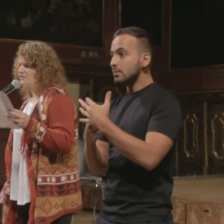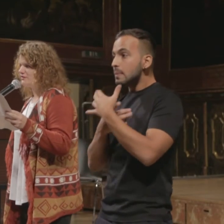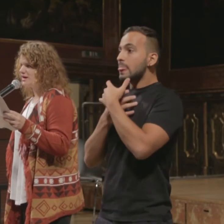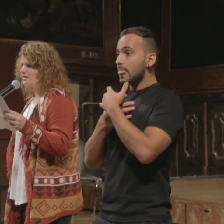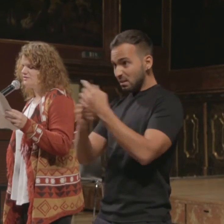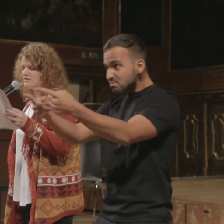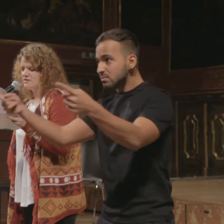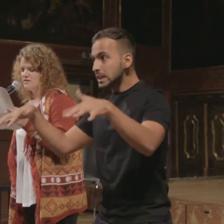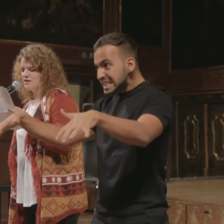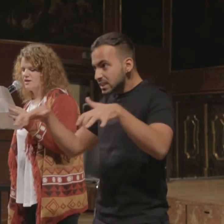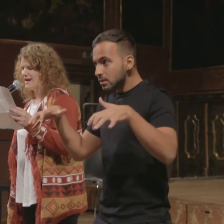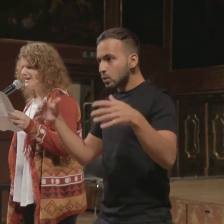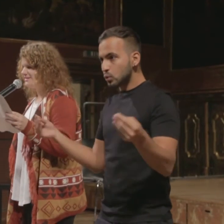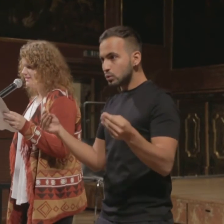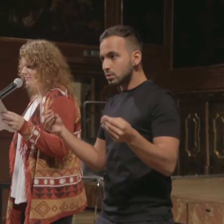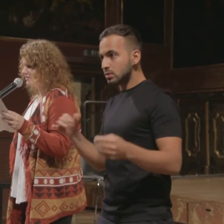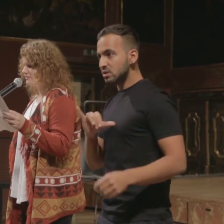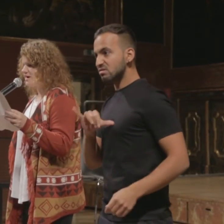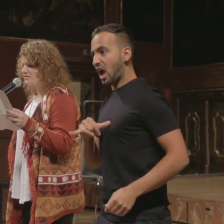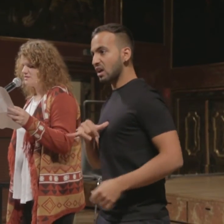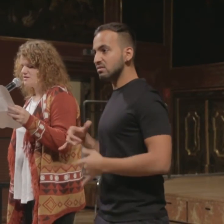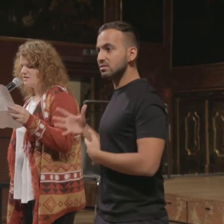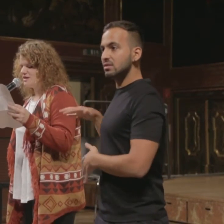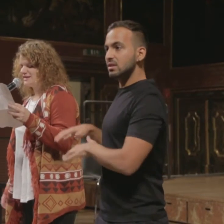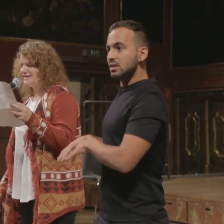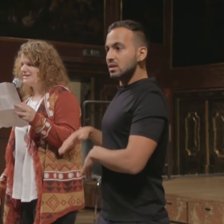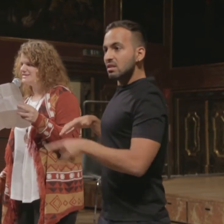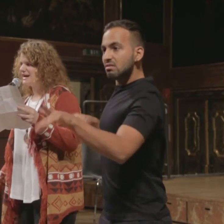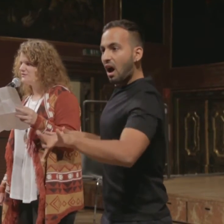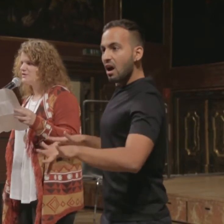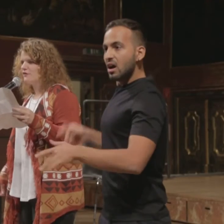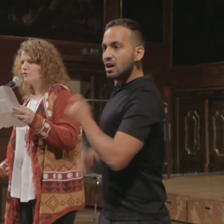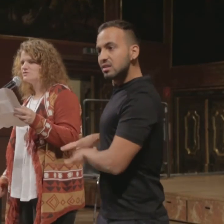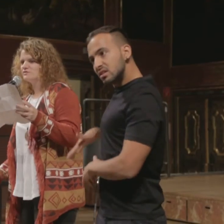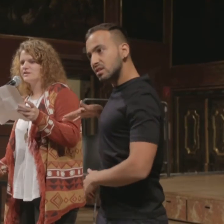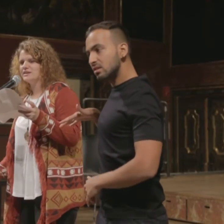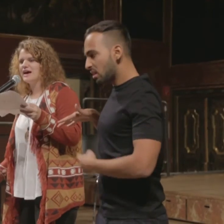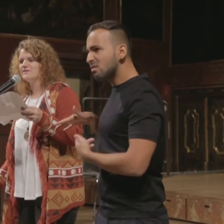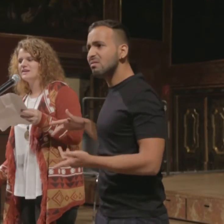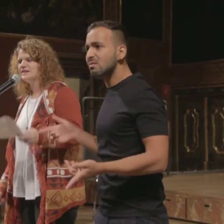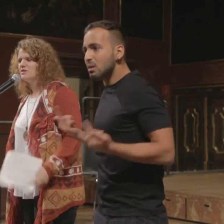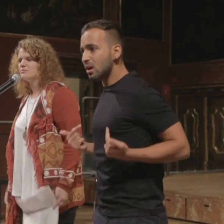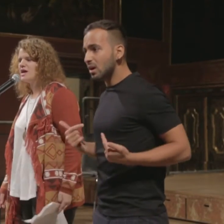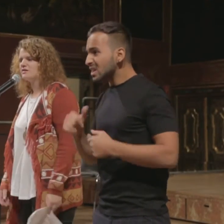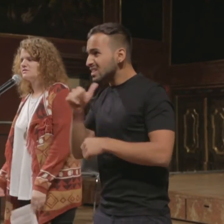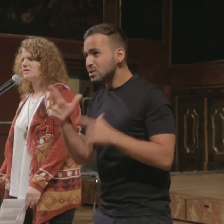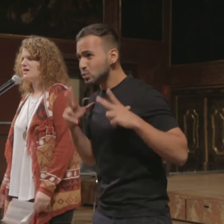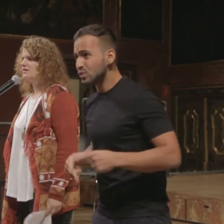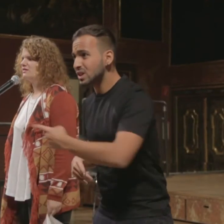auf Neid. Aber eigentlich hat niemand gefragt. Gier ist die Antwort auf Unzufriedenheit. Weil niemand merkt, was er eigentlich